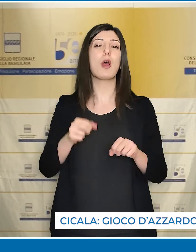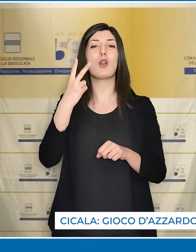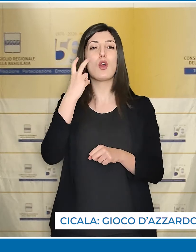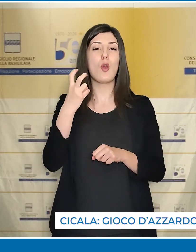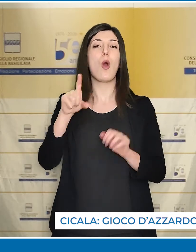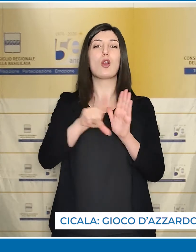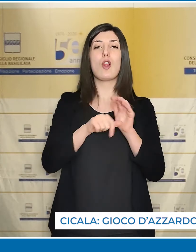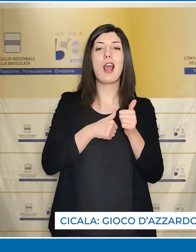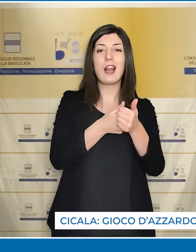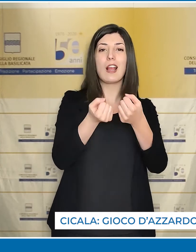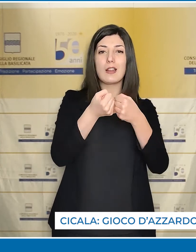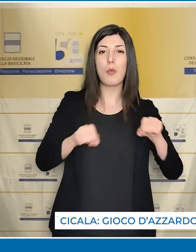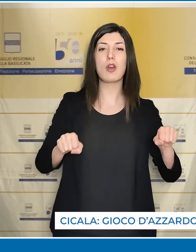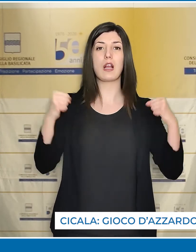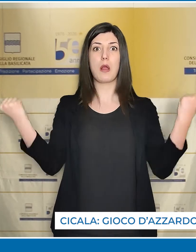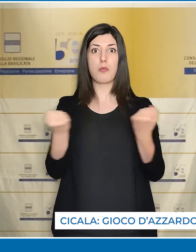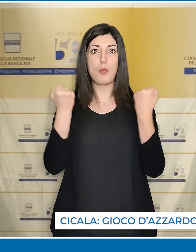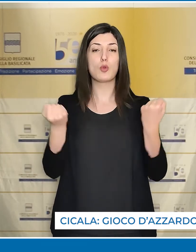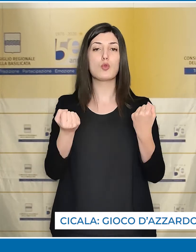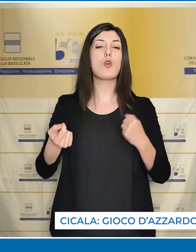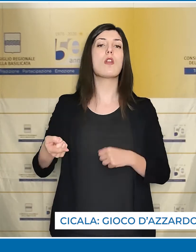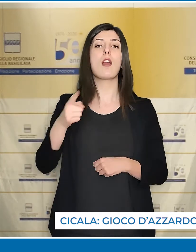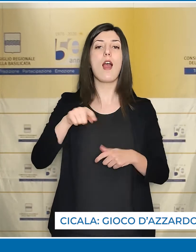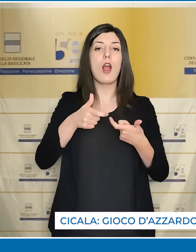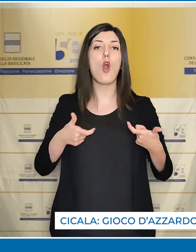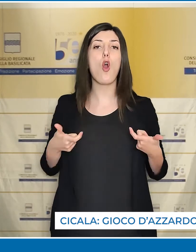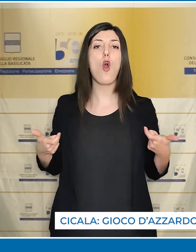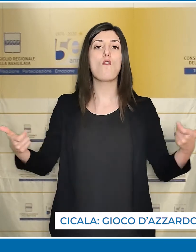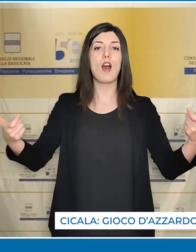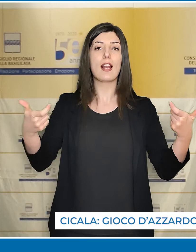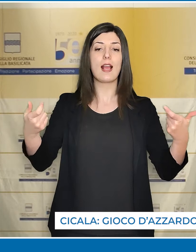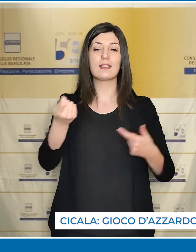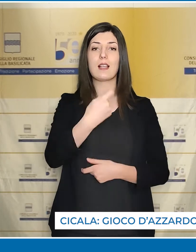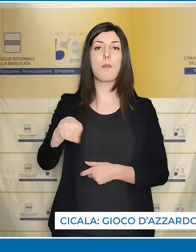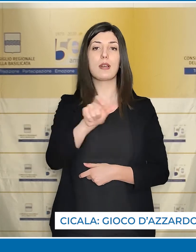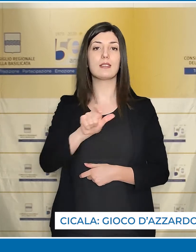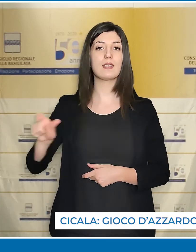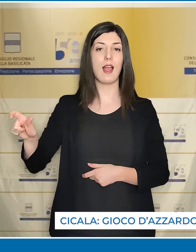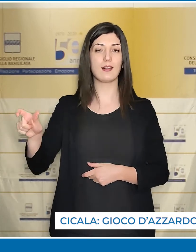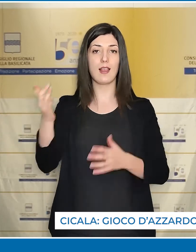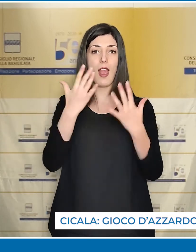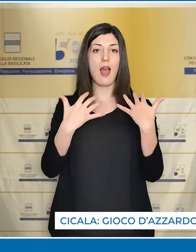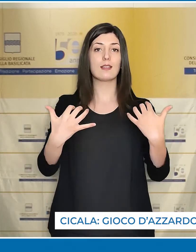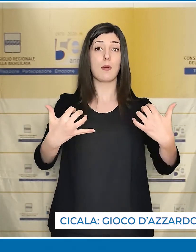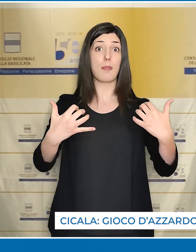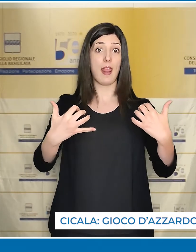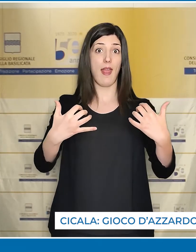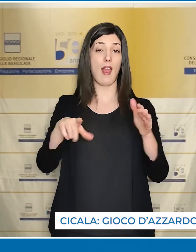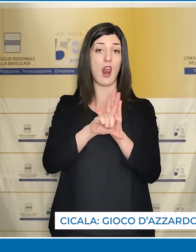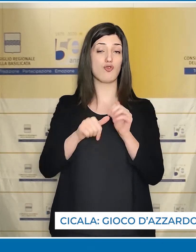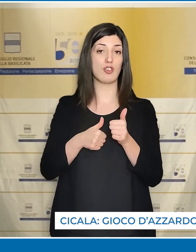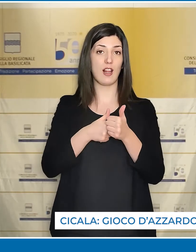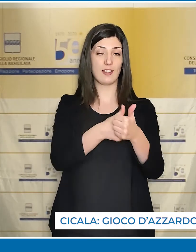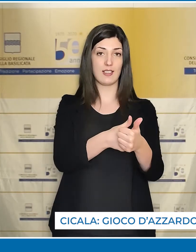promuovere la cultura della legalità democratica e dalla conferenza dei Presidenti delle